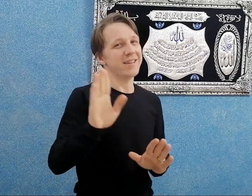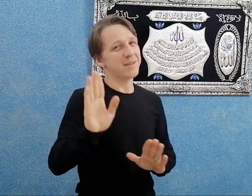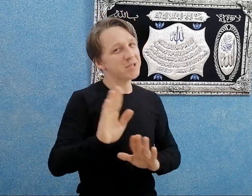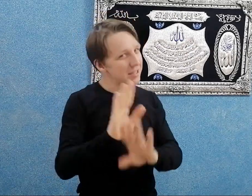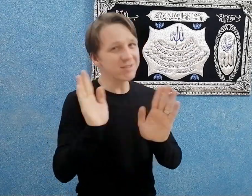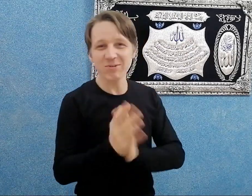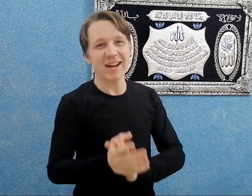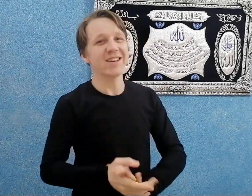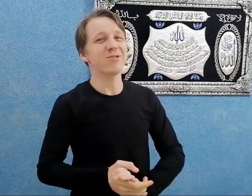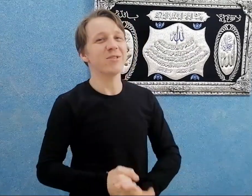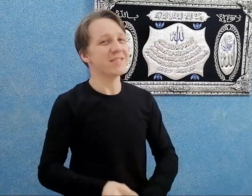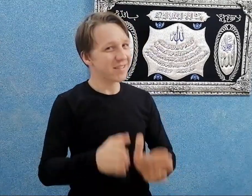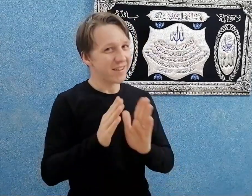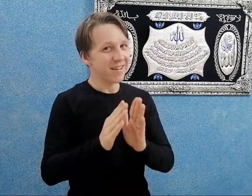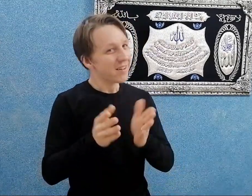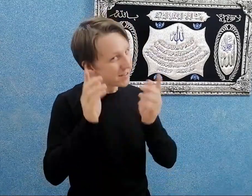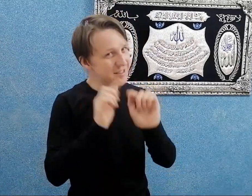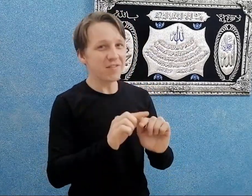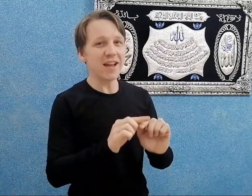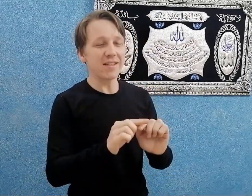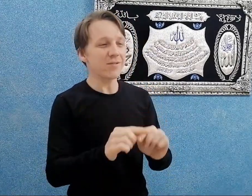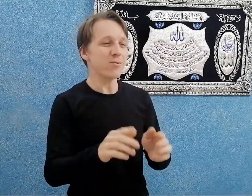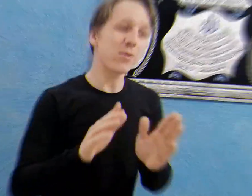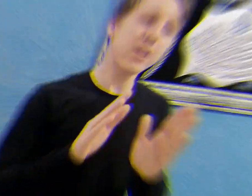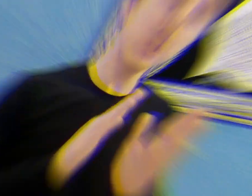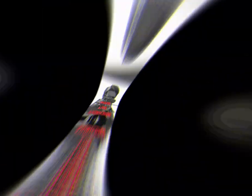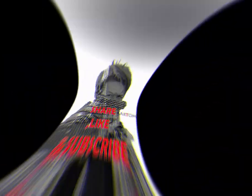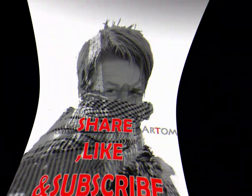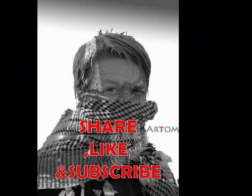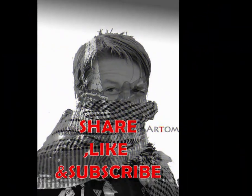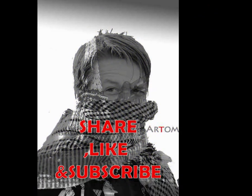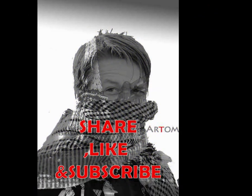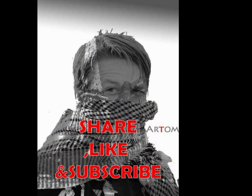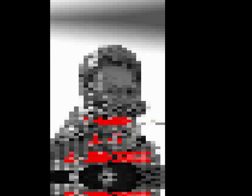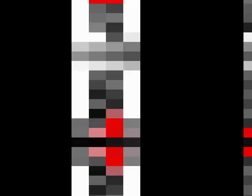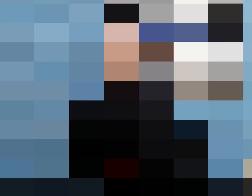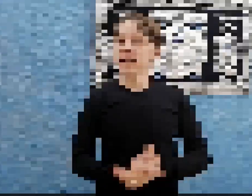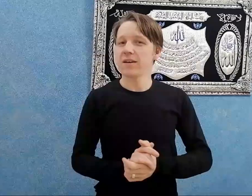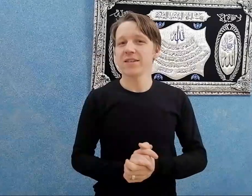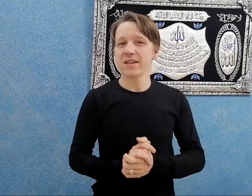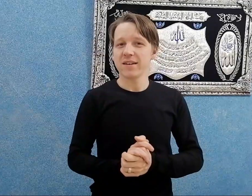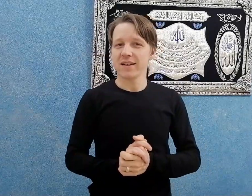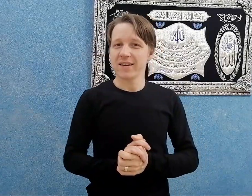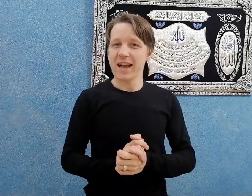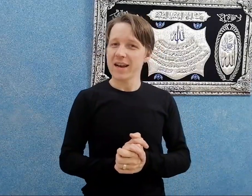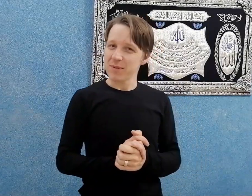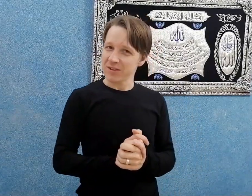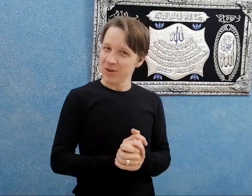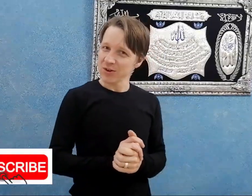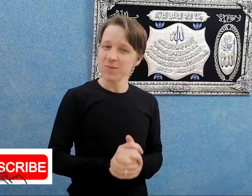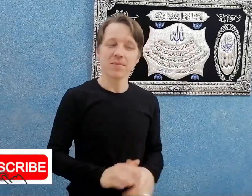مش عايزين نقول عليها دلوقتي. السيف جاي. وان شاء الله. احنا كده خلصنا الحلقة بتادي النهاردة.